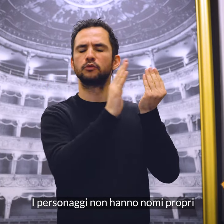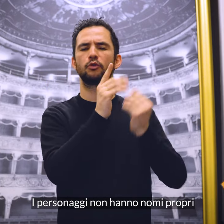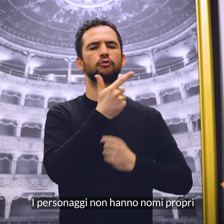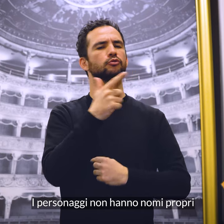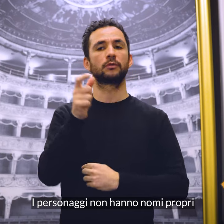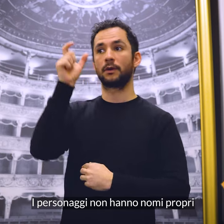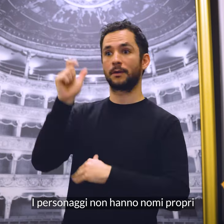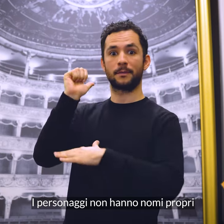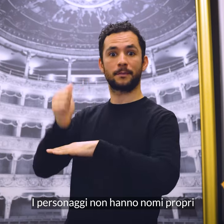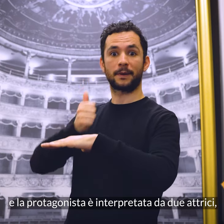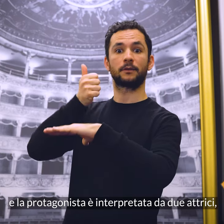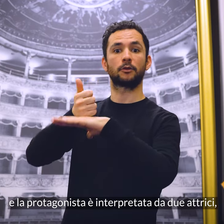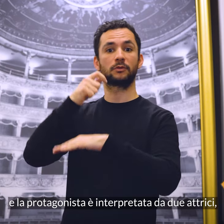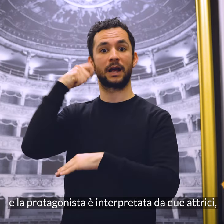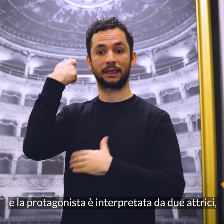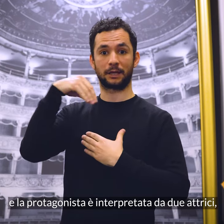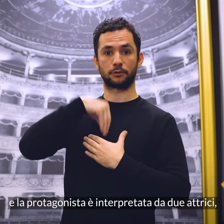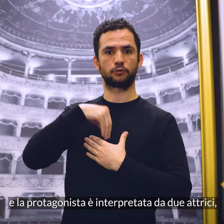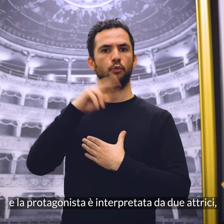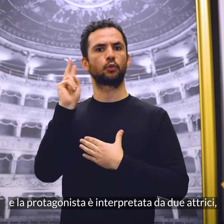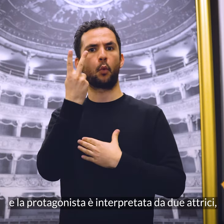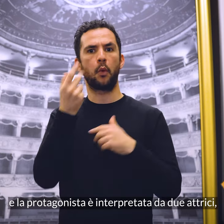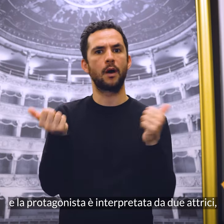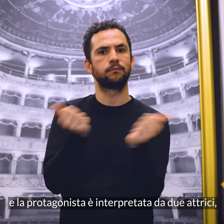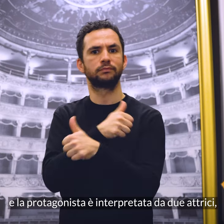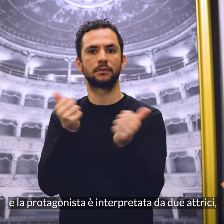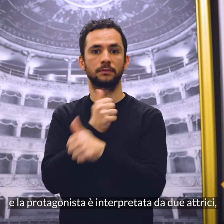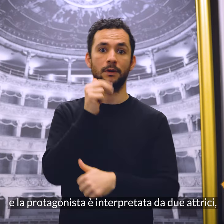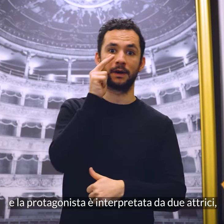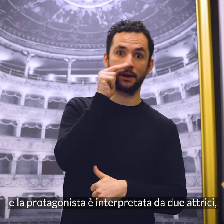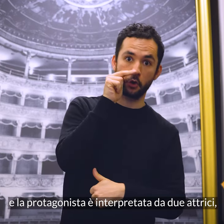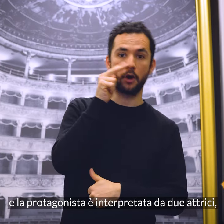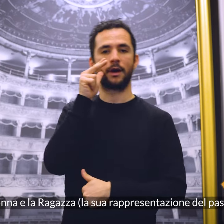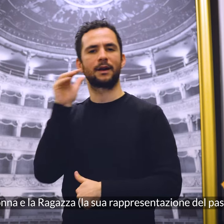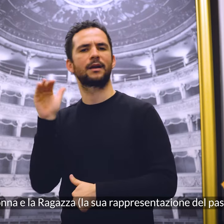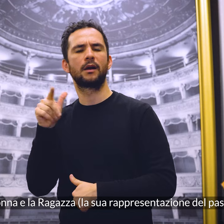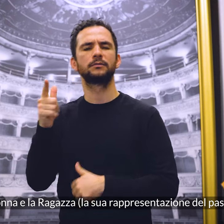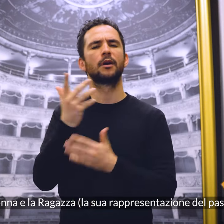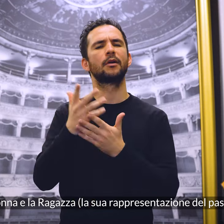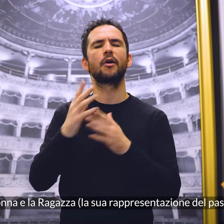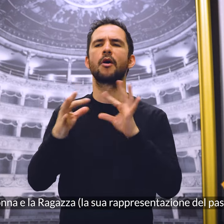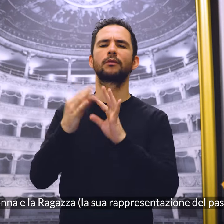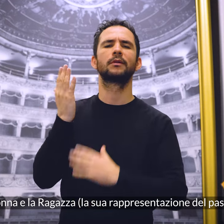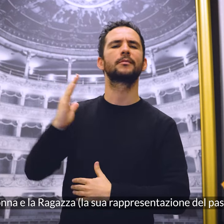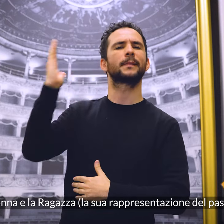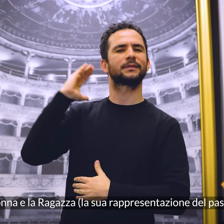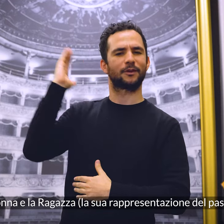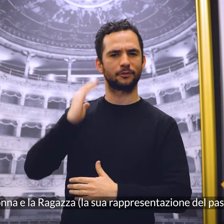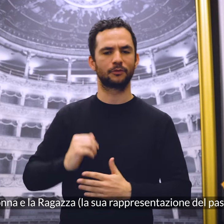hanno nomi propri e la protagonista è interpretata da due attrici, la donna e la ragazza, la